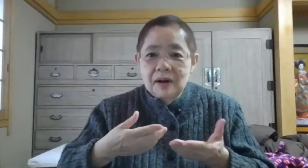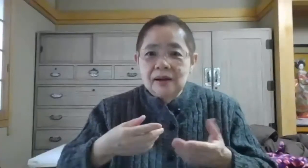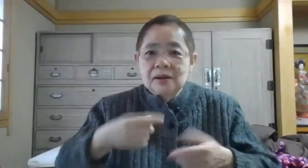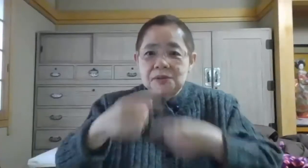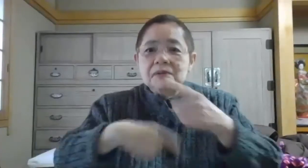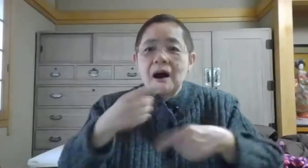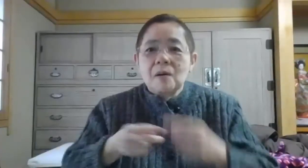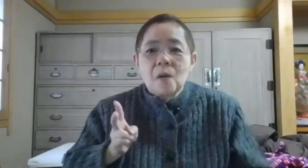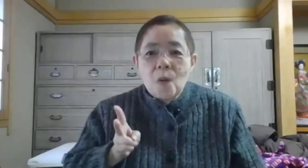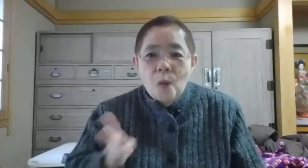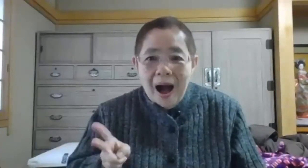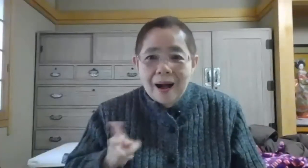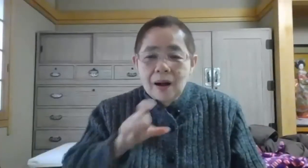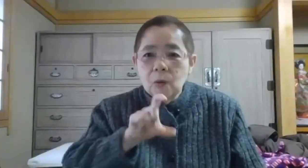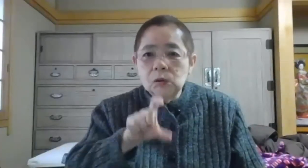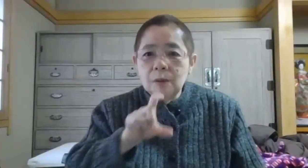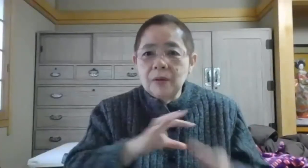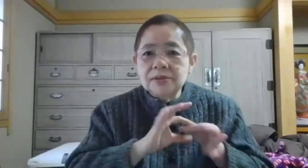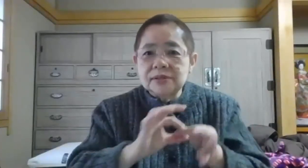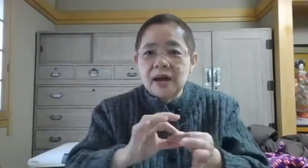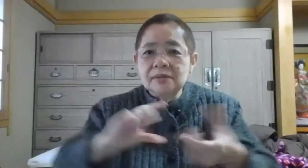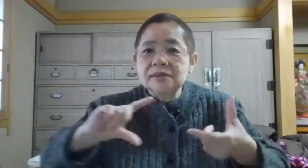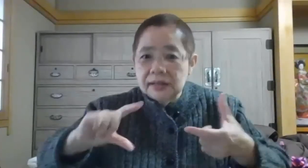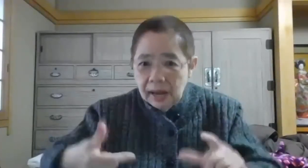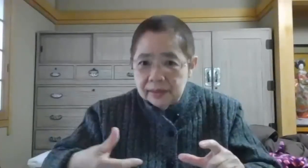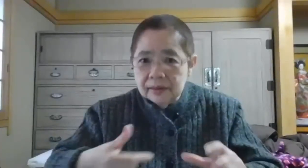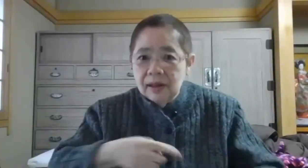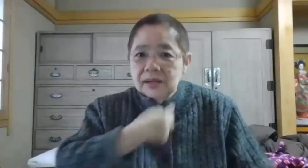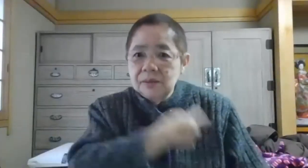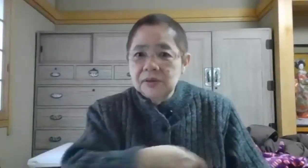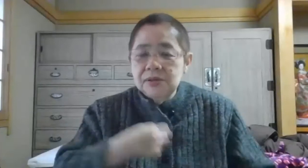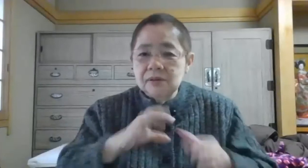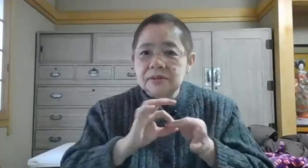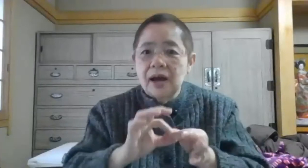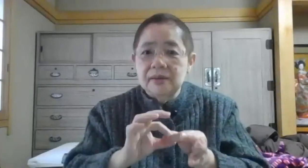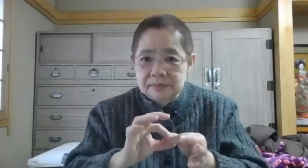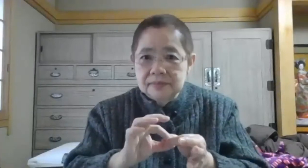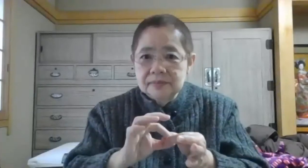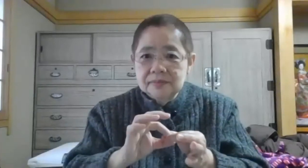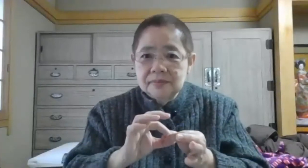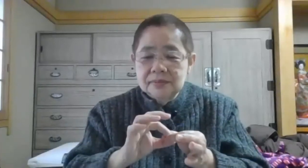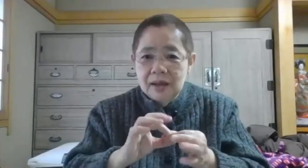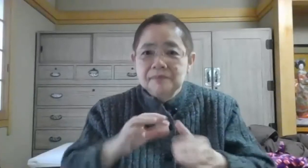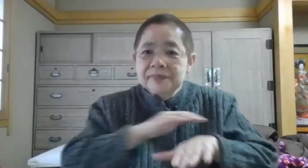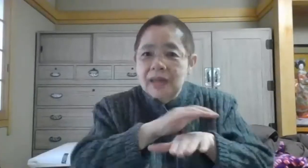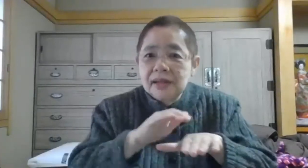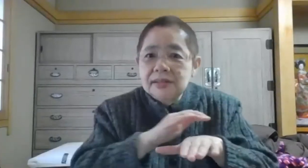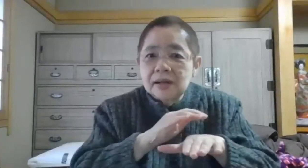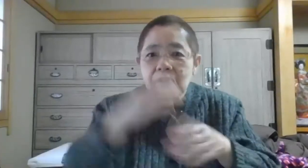手話は言葉を伝えるんじゃない気持ちを伝えるで大事なのは